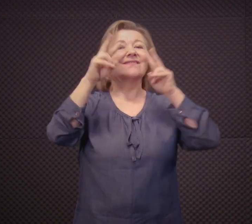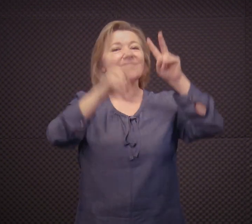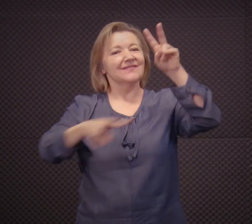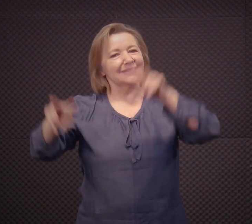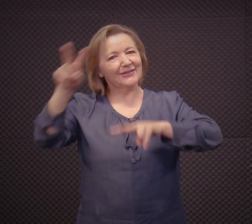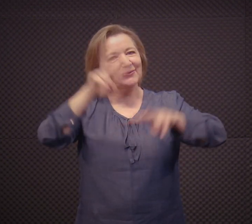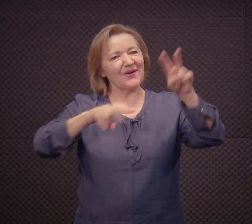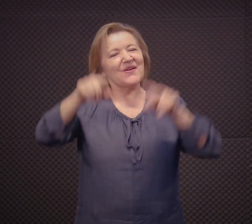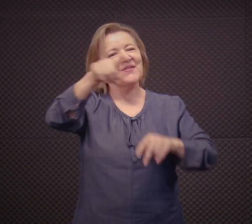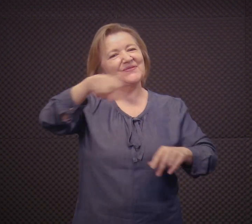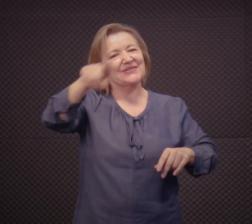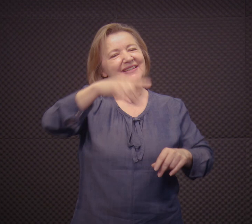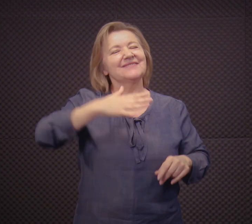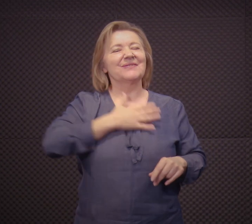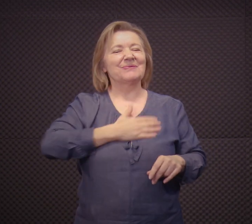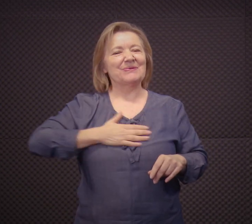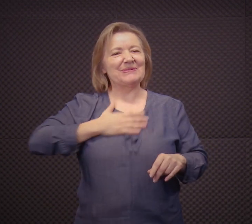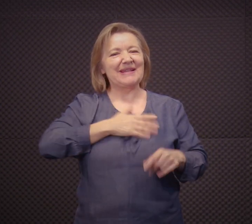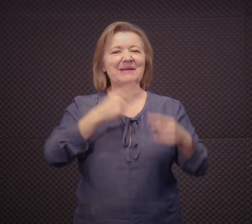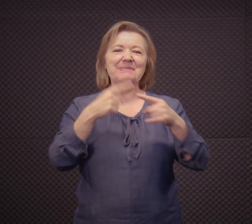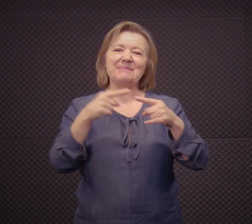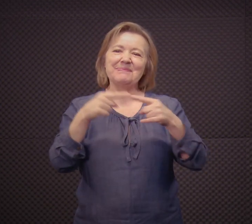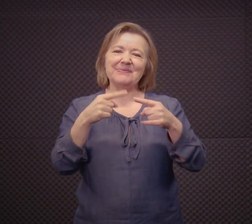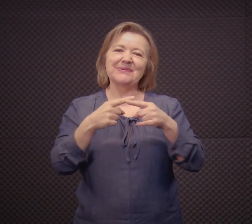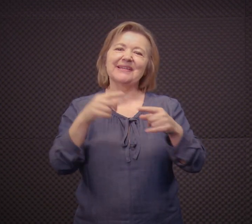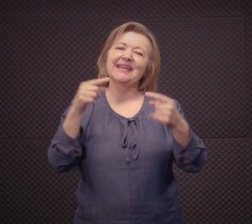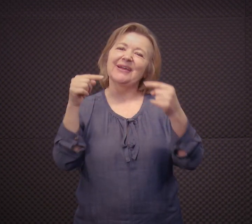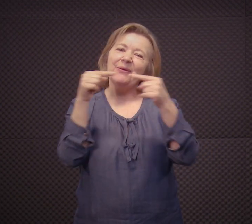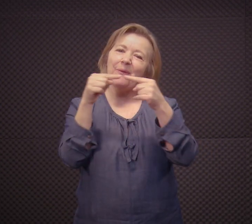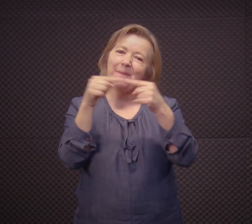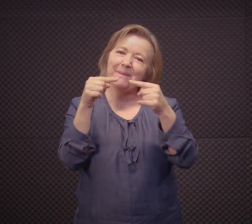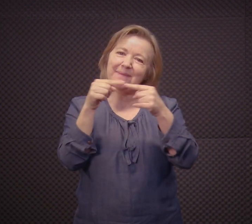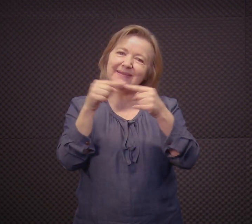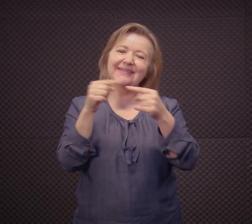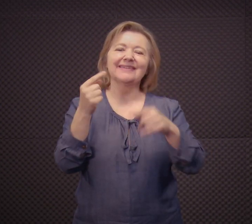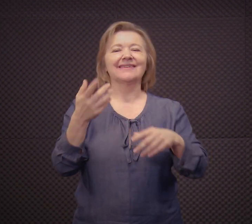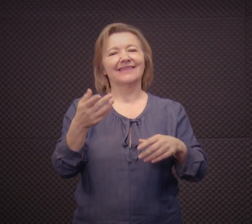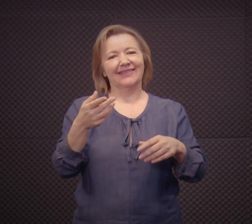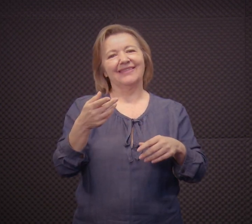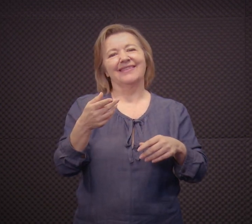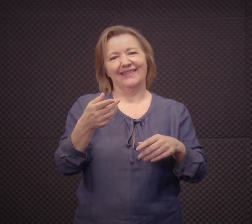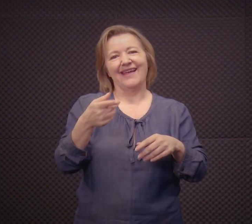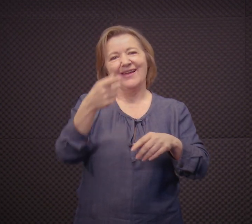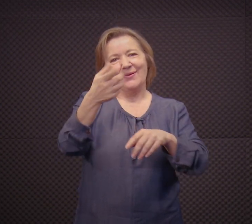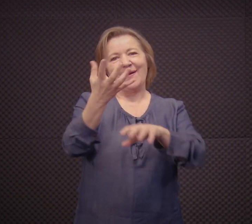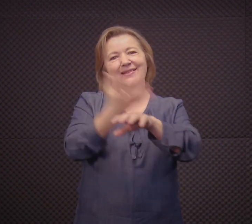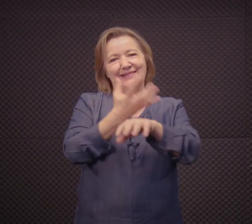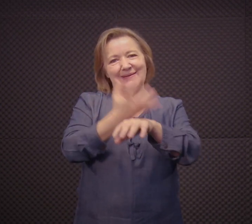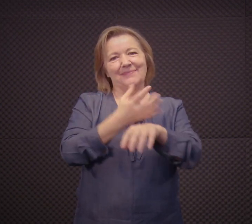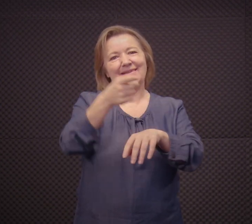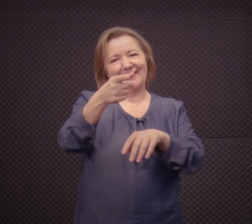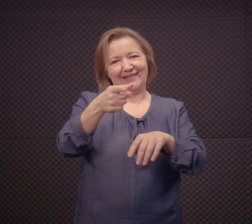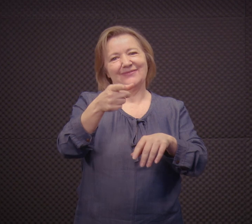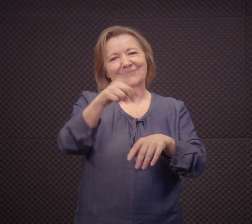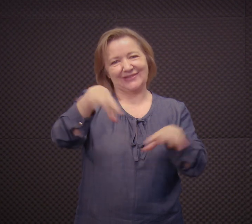visuais. Vocês vão gostar, vocês vão gostar porque combina com a